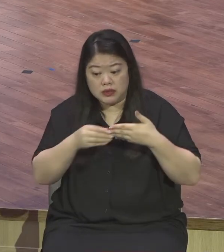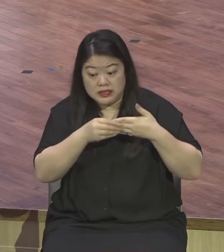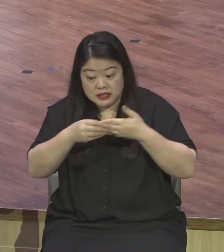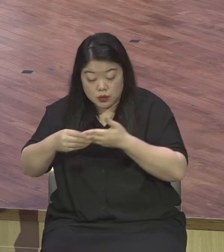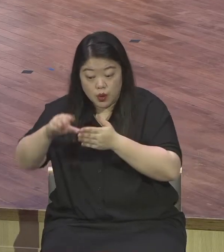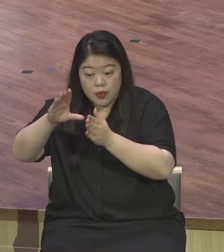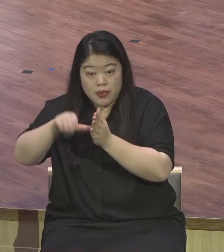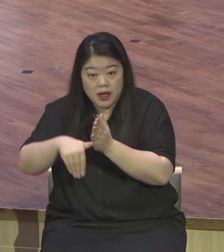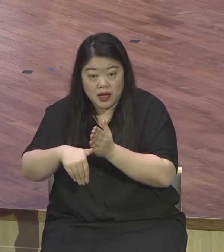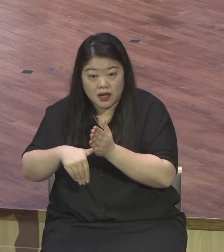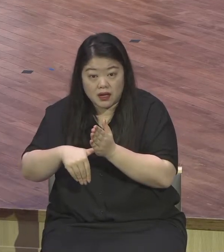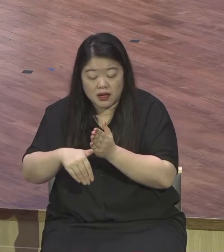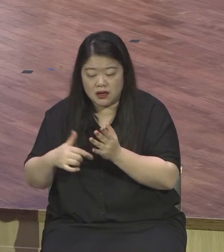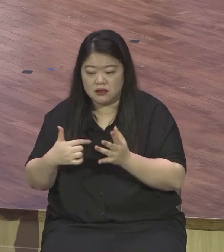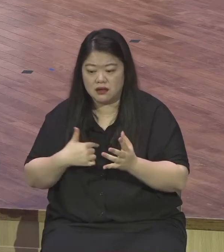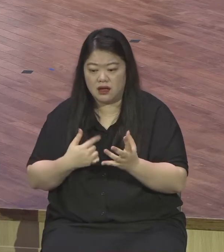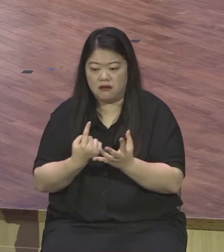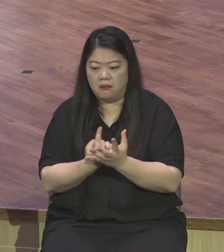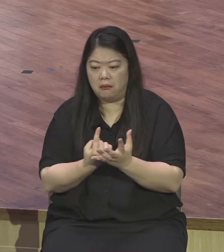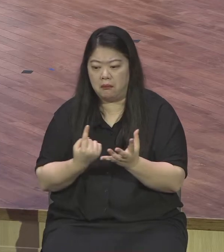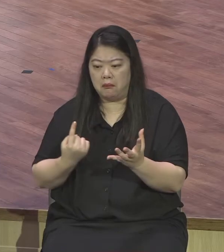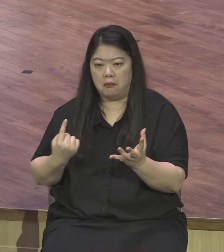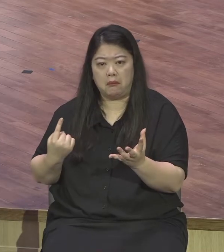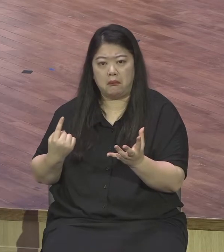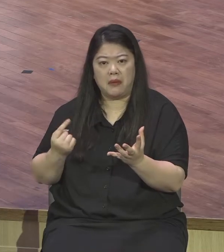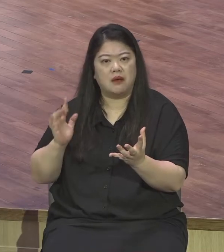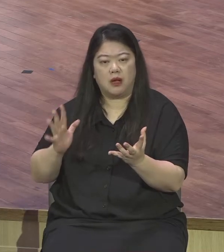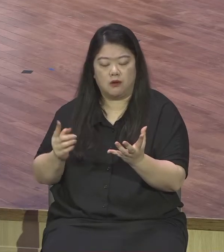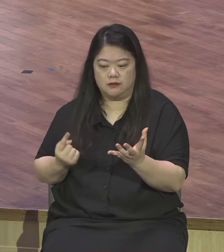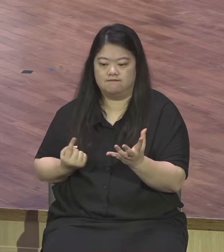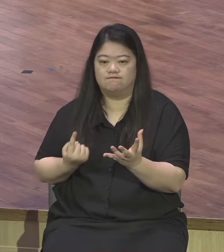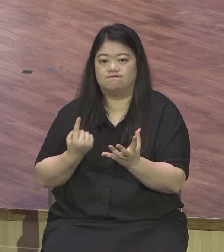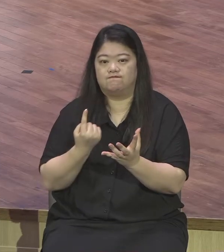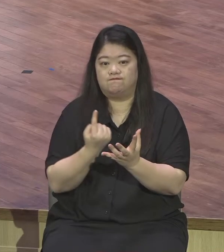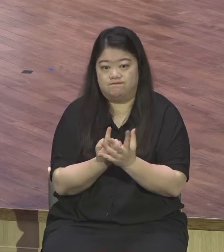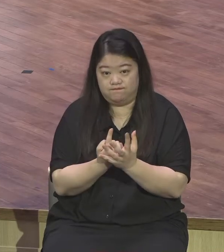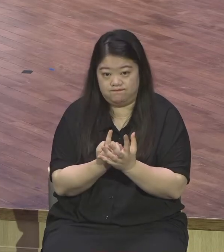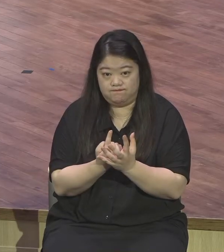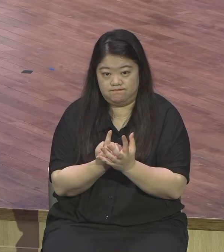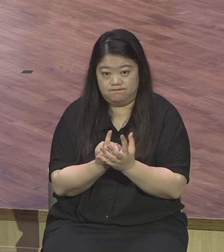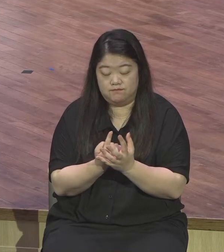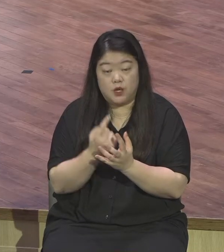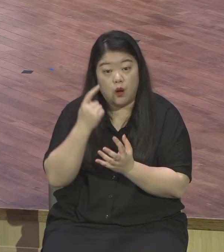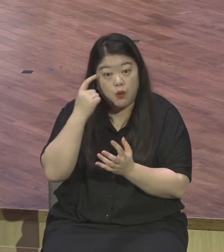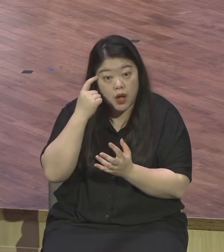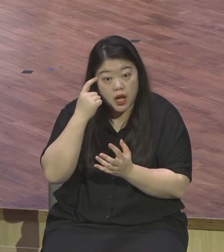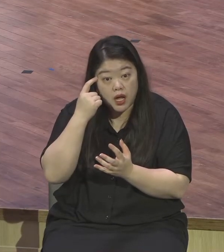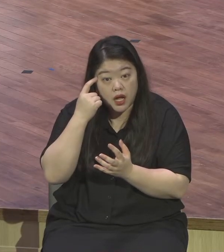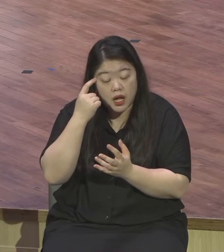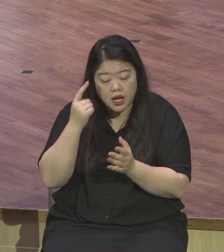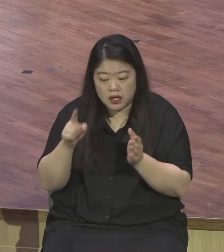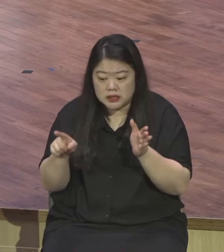성도들은 오늘 제목처럼 뭡니까 감동이 넘치는 헌신의 주역으로 쓰라